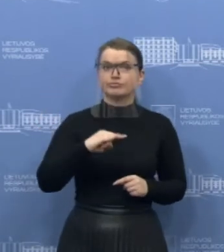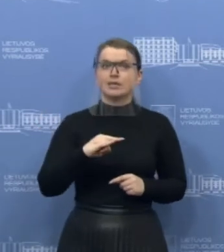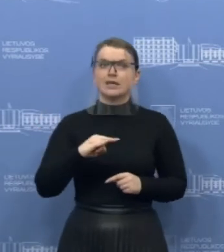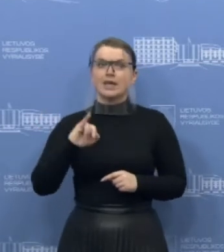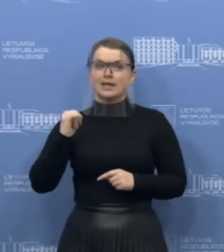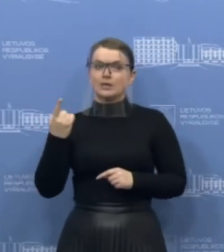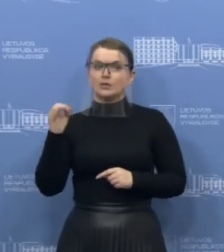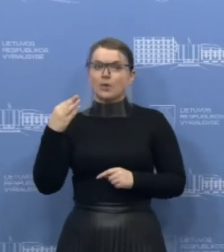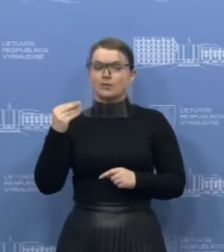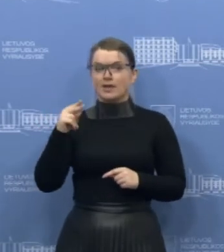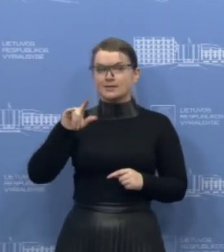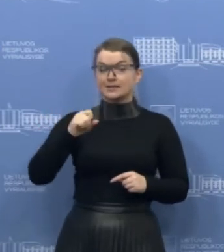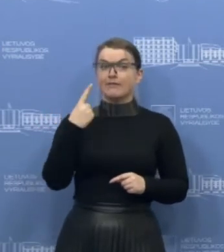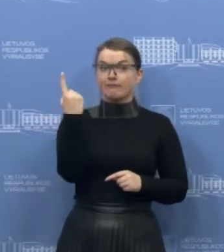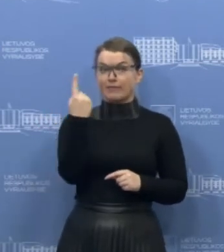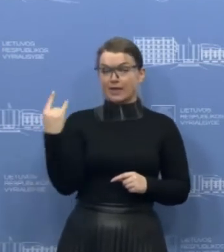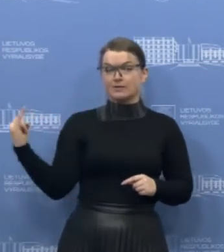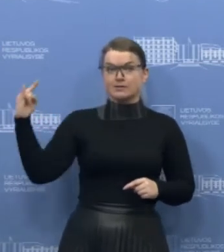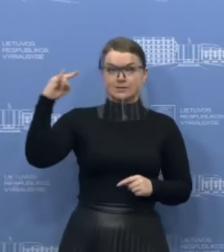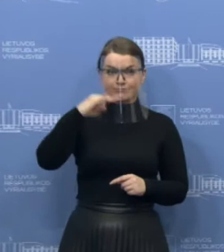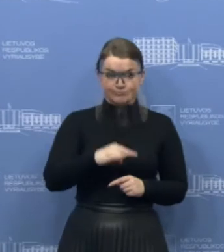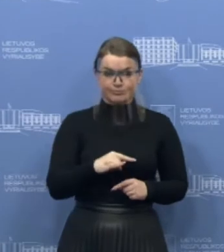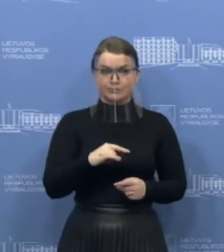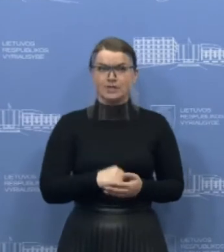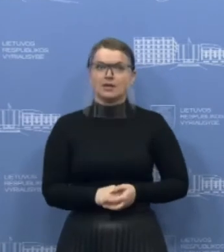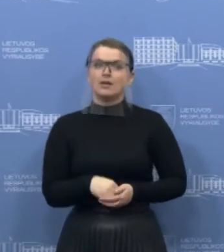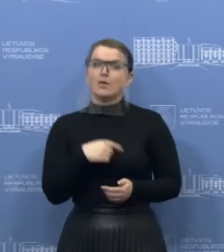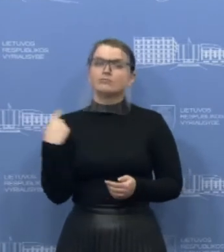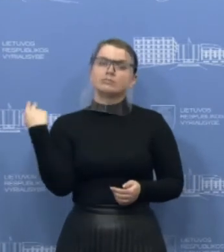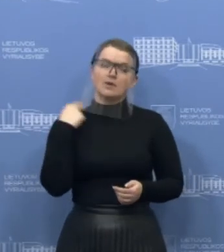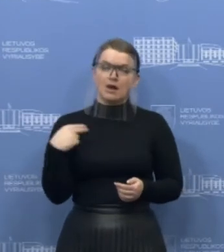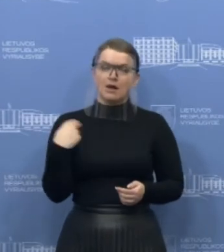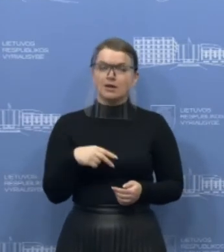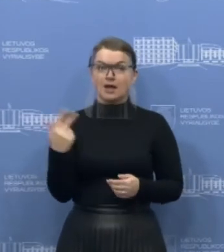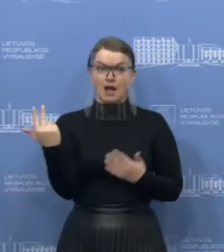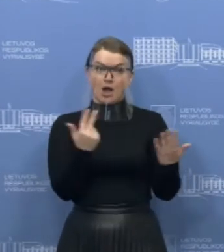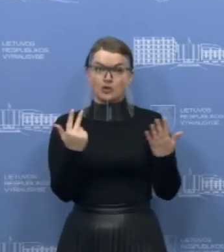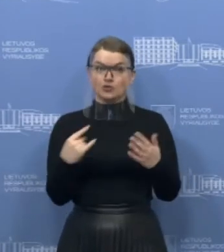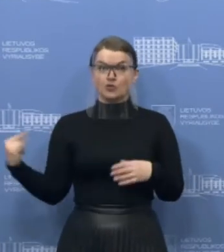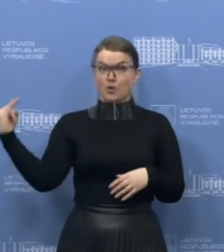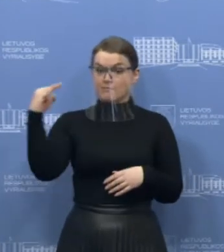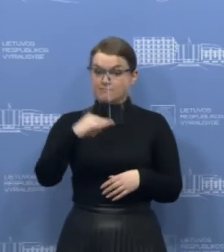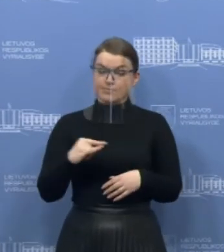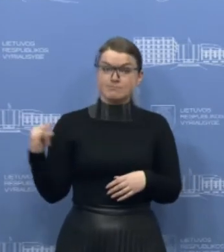Donezijos, iš Balio buvo vienas skrydis, daugiausiai iš Žinktinės karalystės, aštuonis skrydžiai,